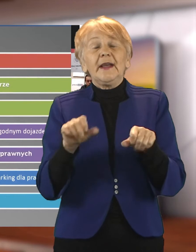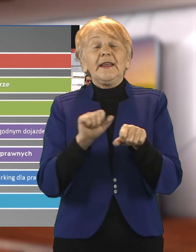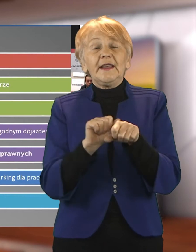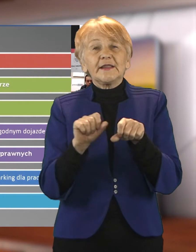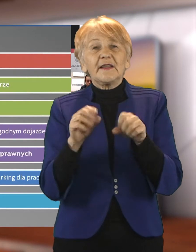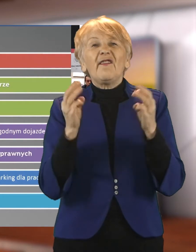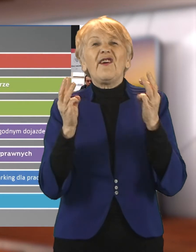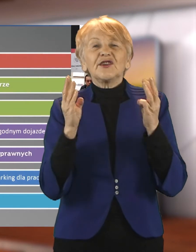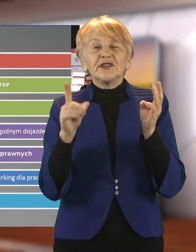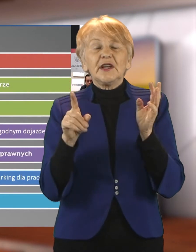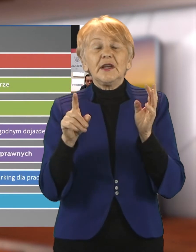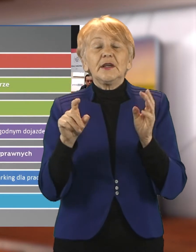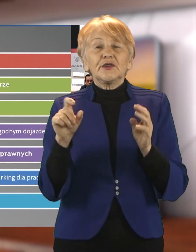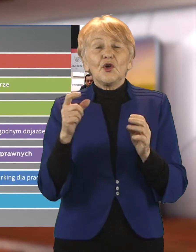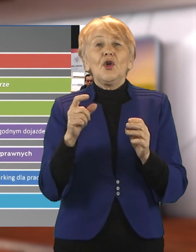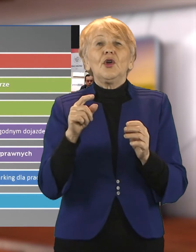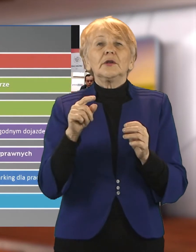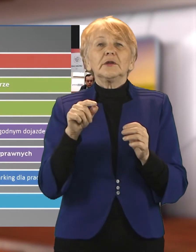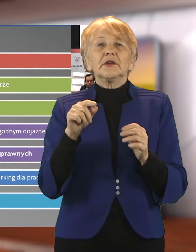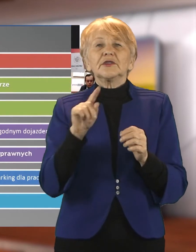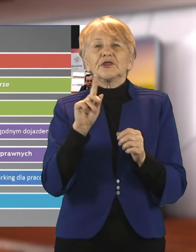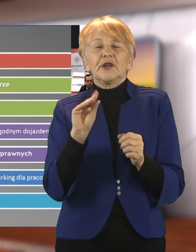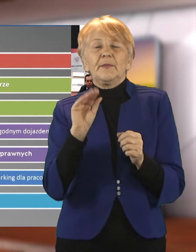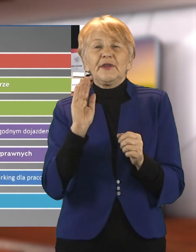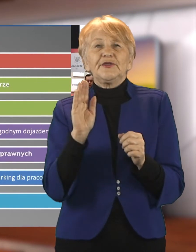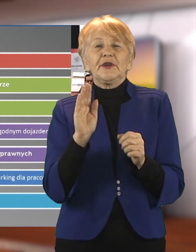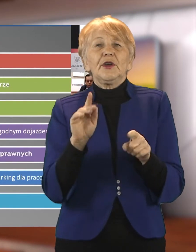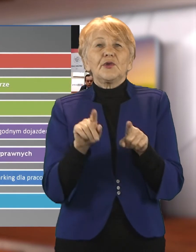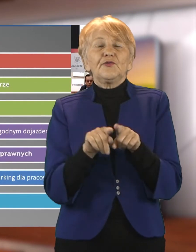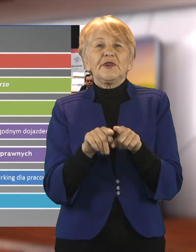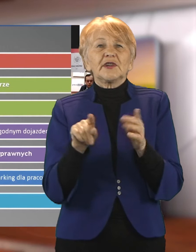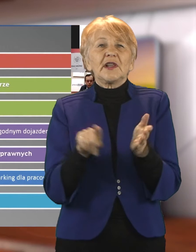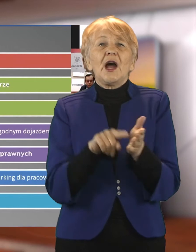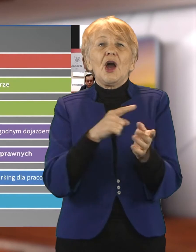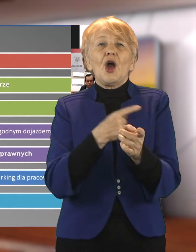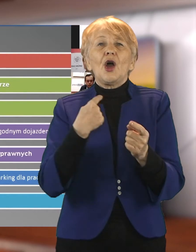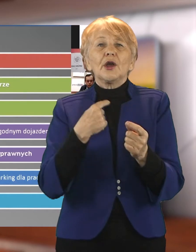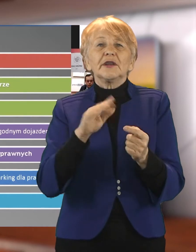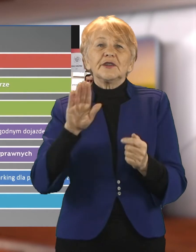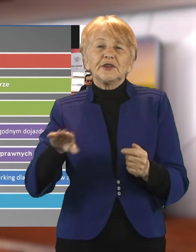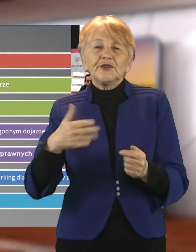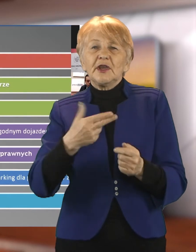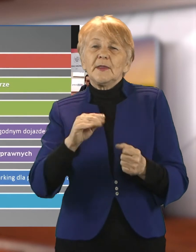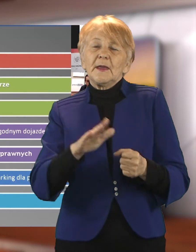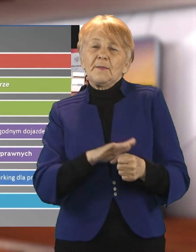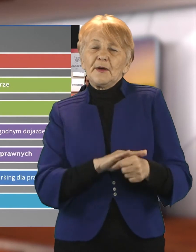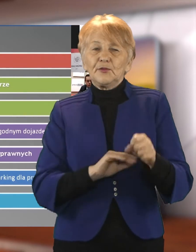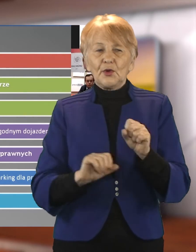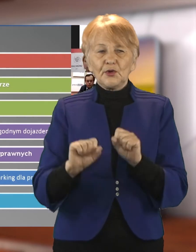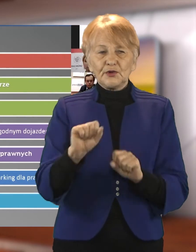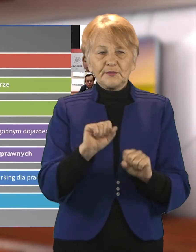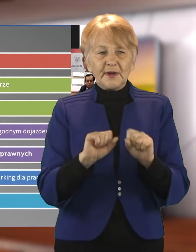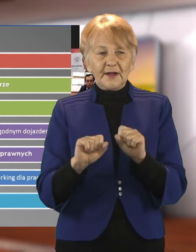niepełnosprawnych, bardzo ważny element. Odrębna droga dla samochodów dostawczych, odrębny parking,